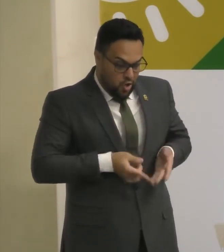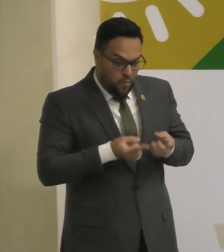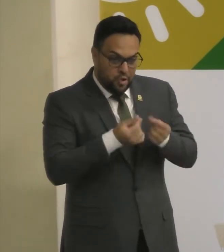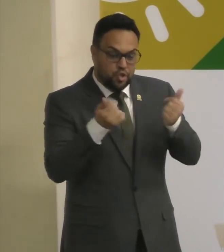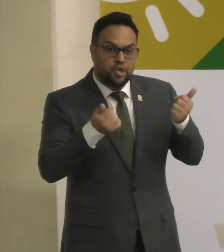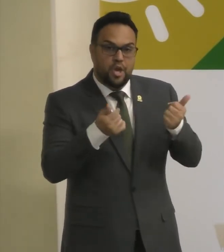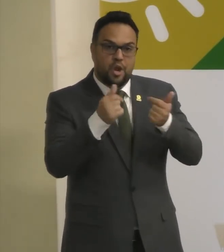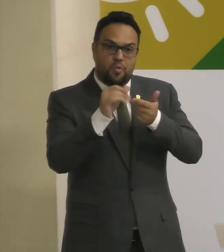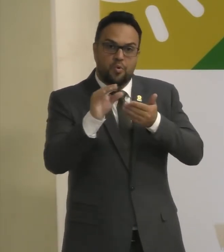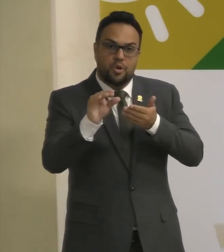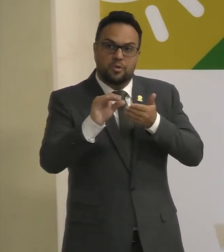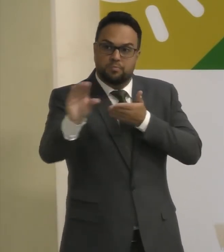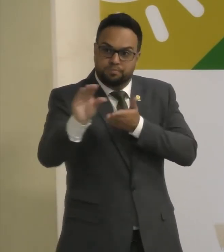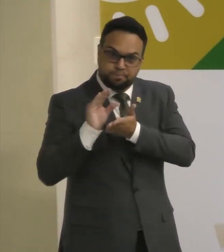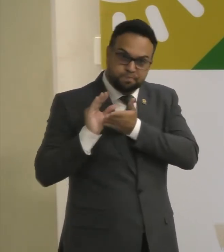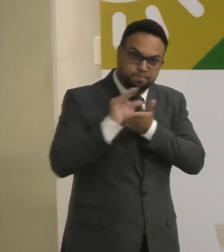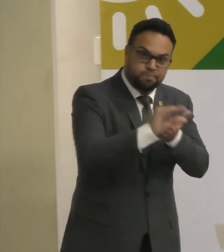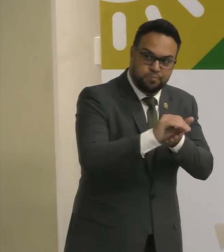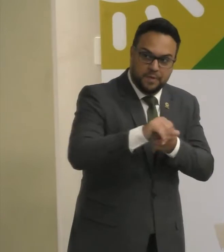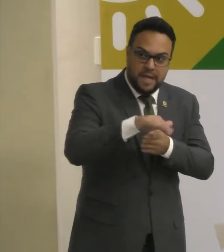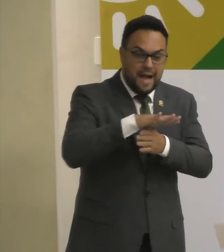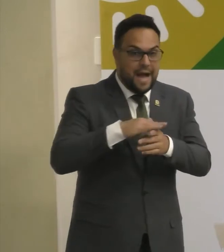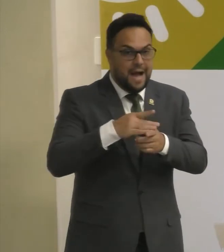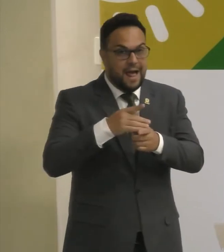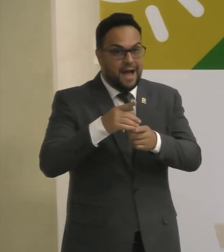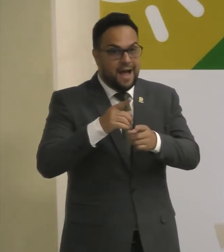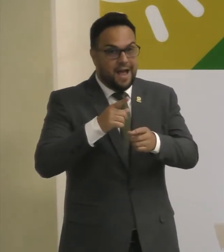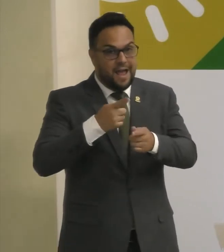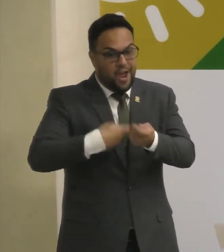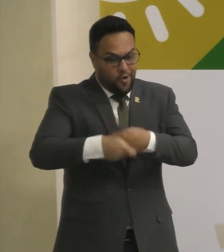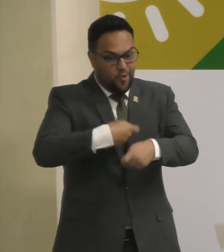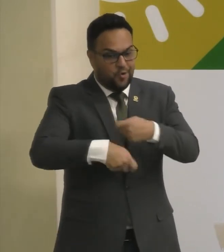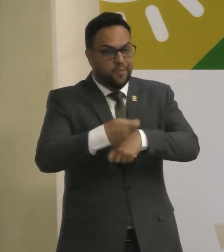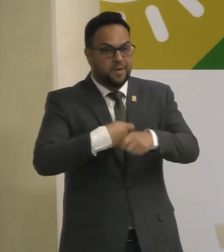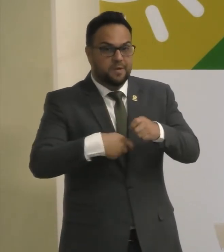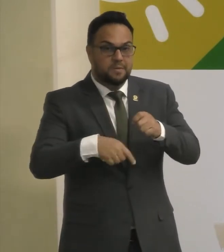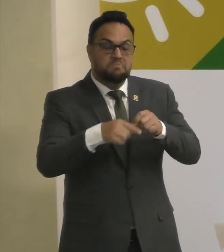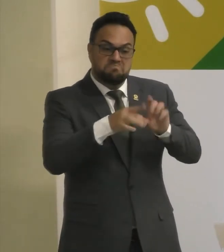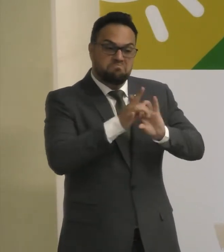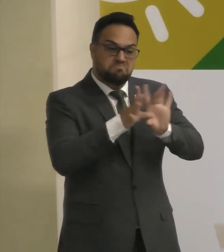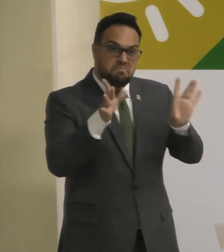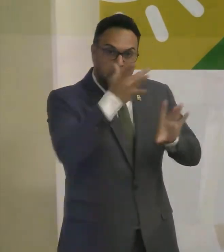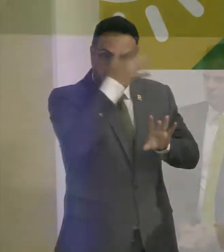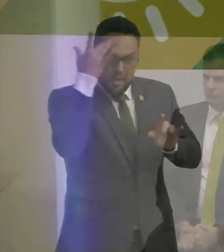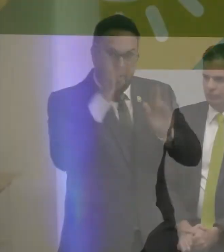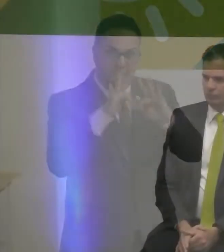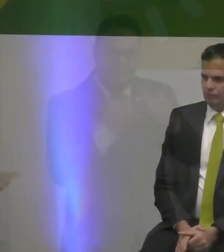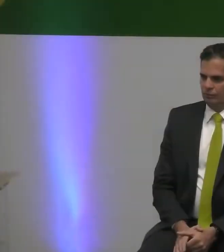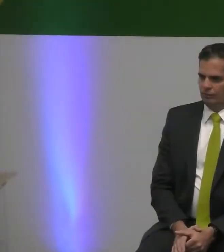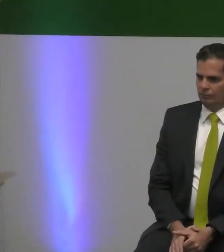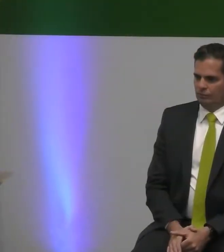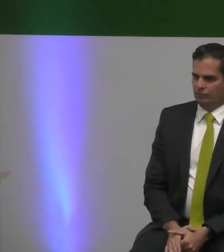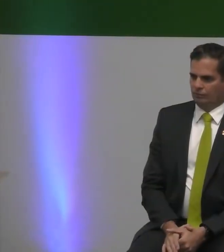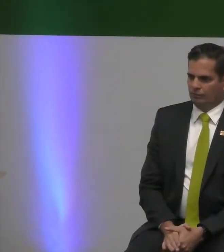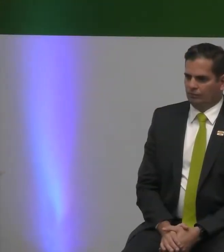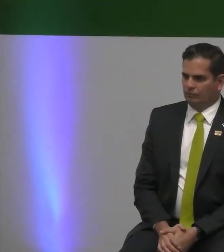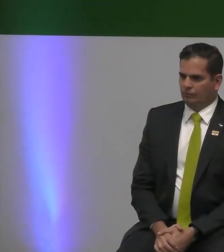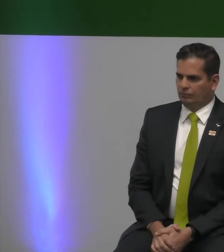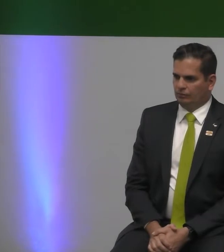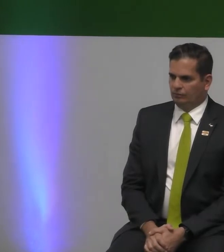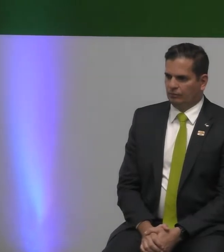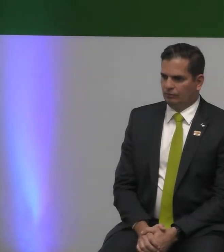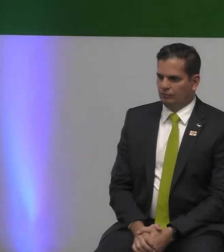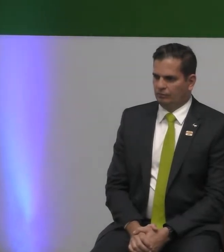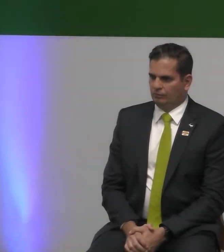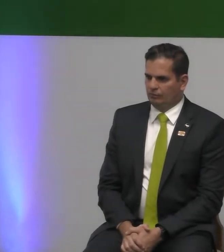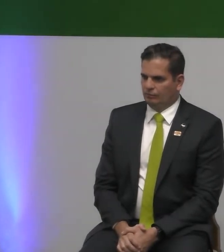Estaremos Aumentando O poder De compra Dessas famílias E gerando Mais crescimento Econômico E principalmente